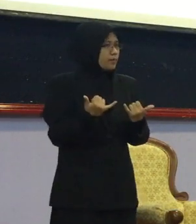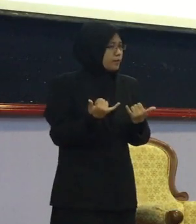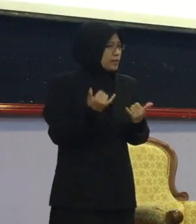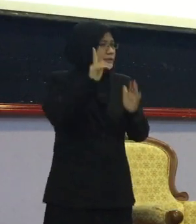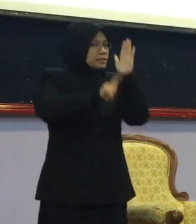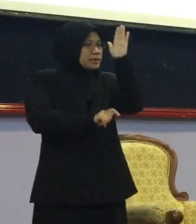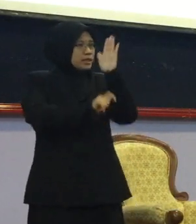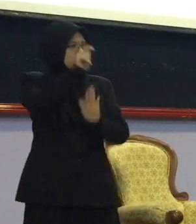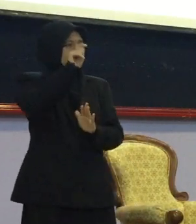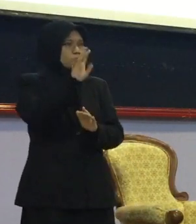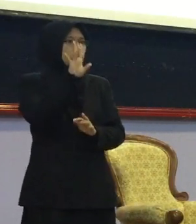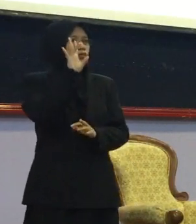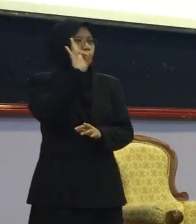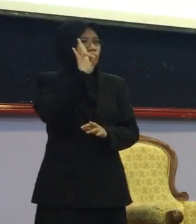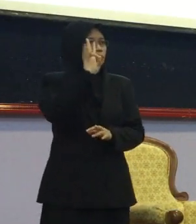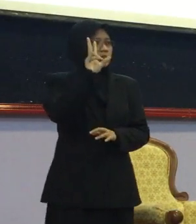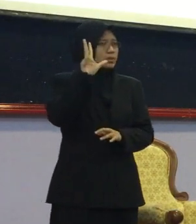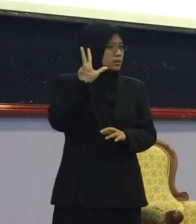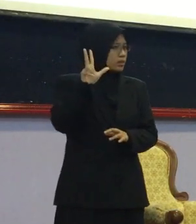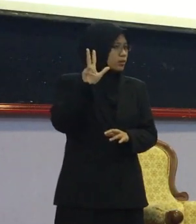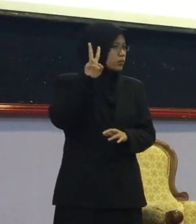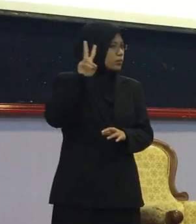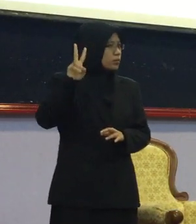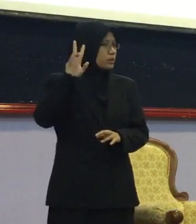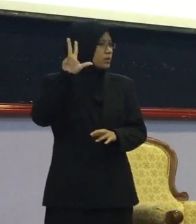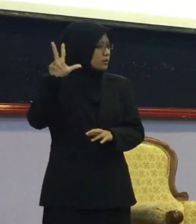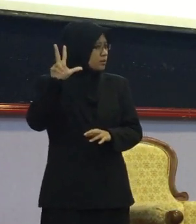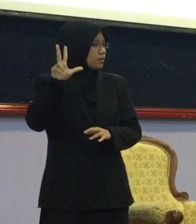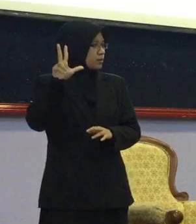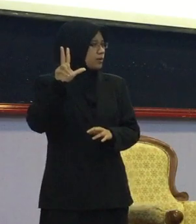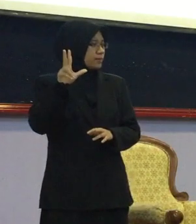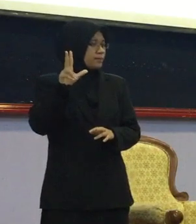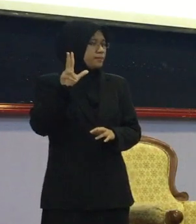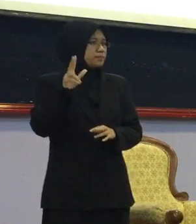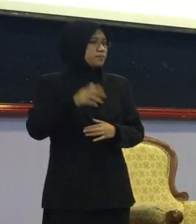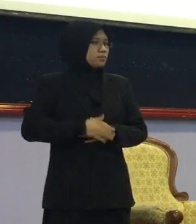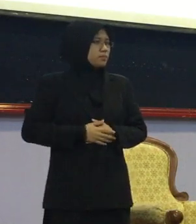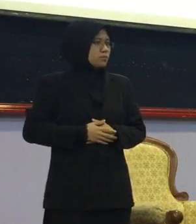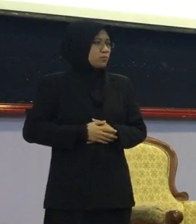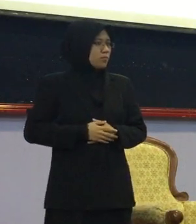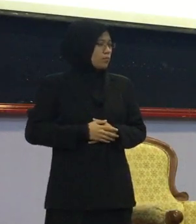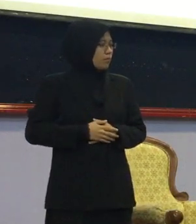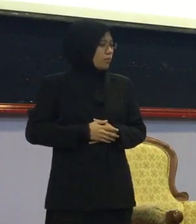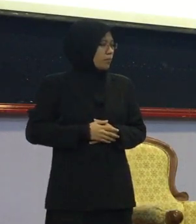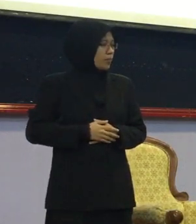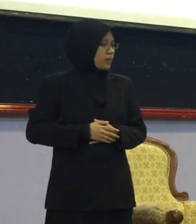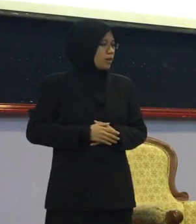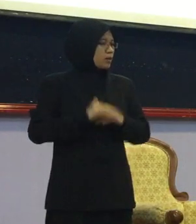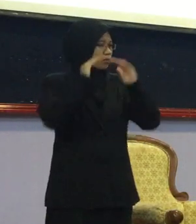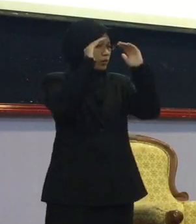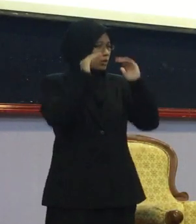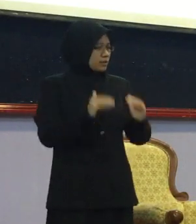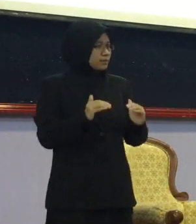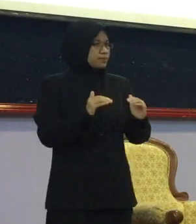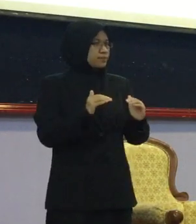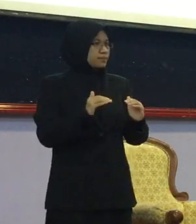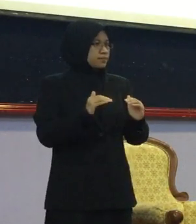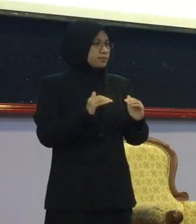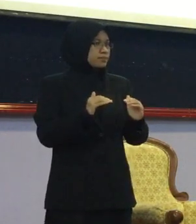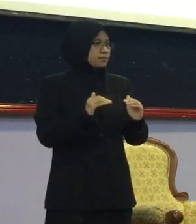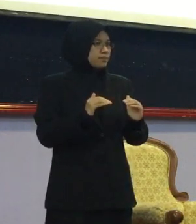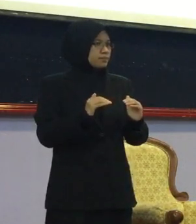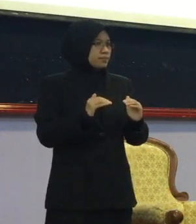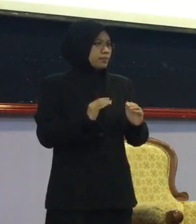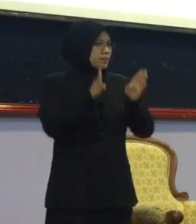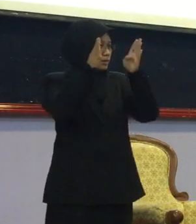yang paling tinggi 7 ke 3 2-2-3 tu Berapa persen Daripada OKU Jika Malaysia kan Kemudian Akhir Sebab